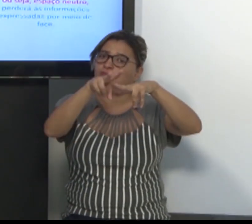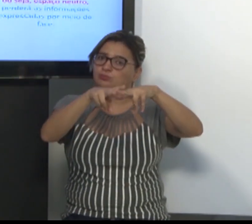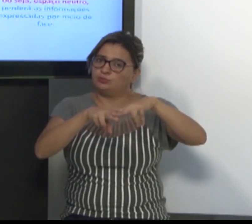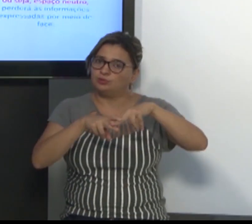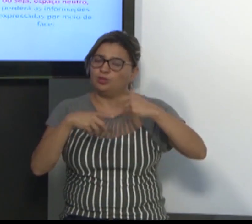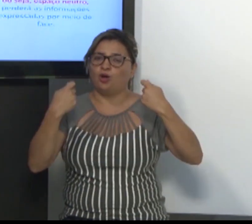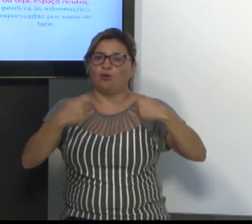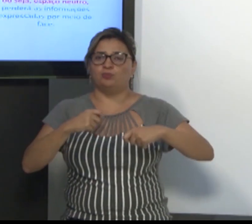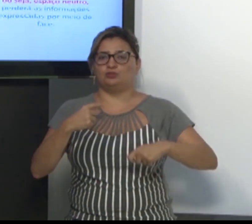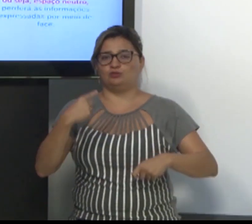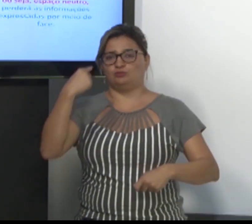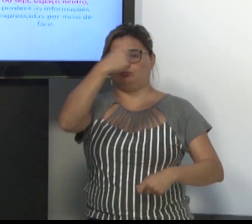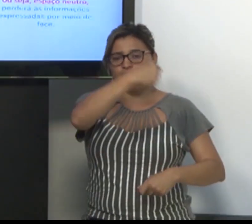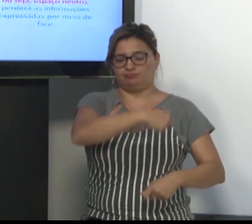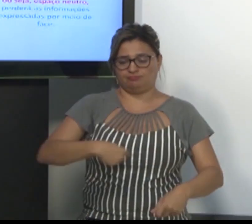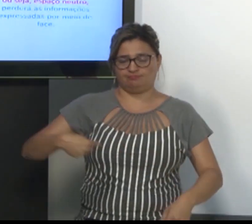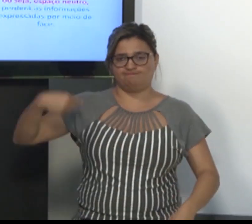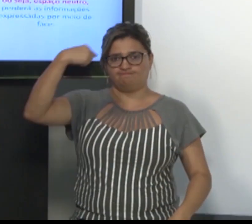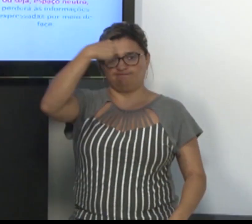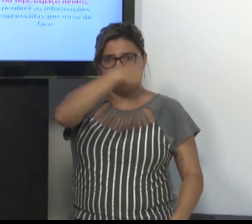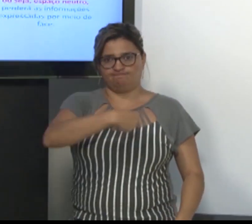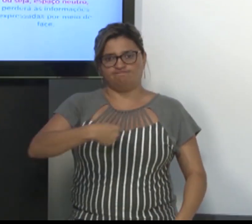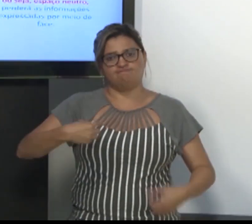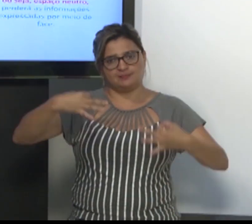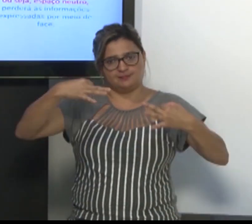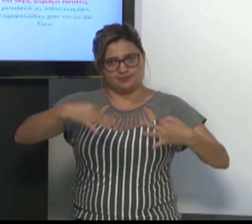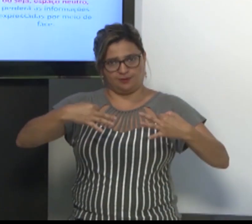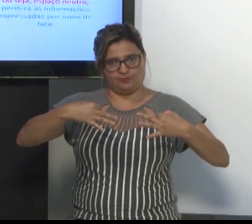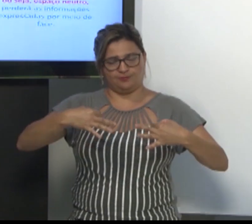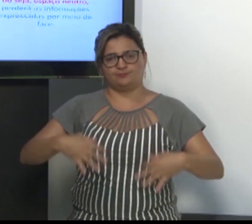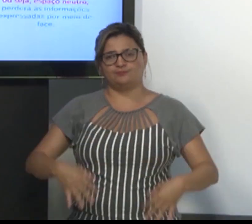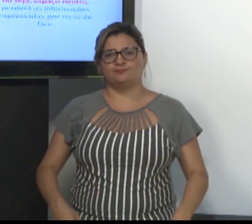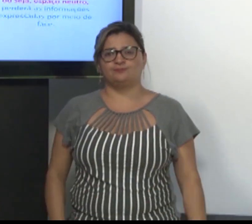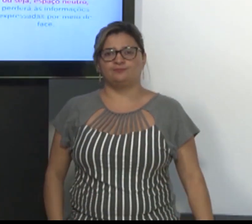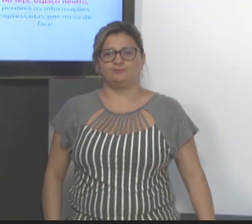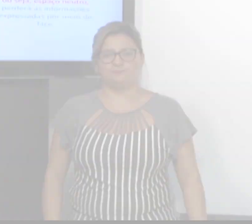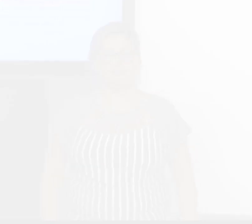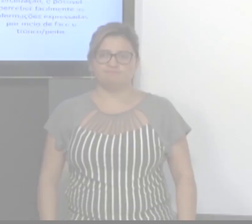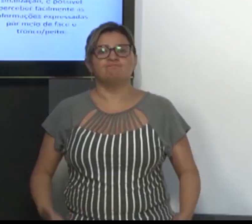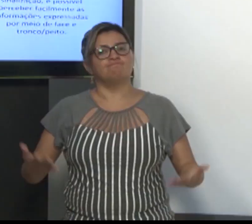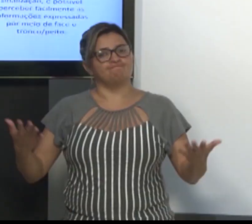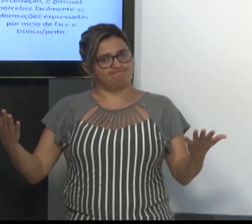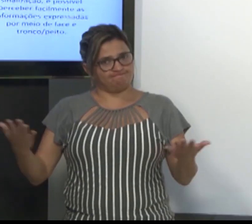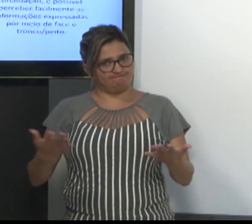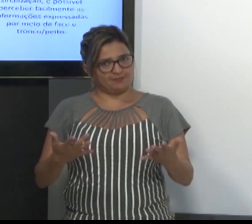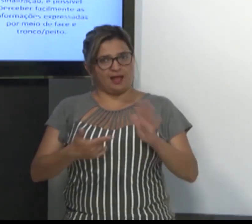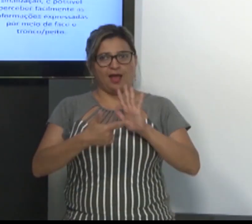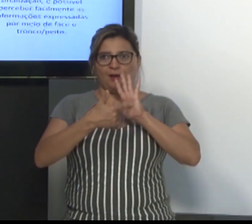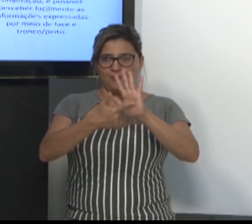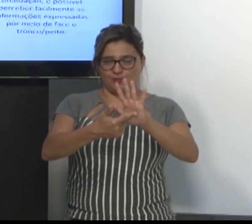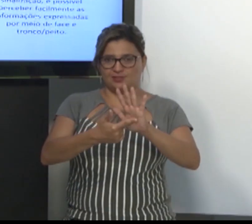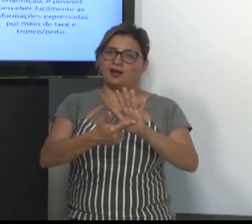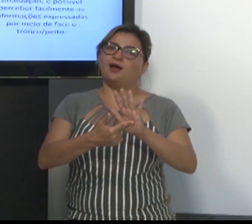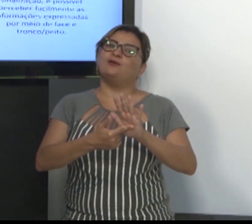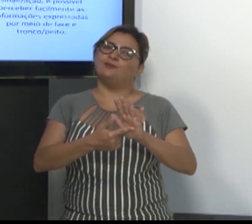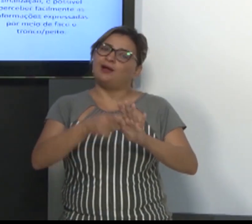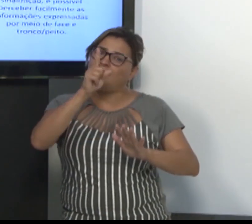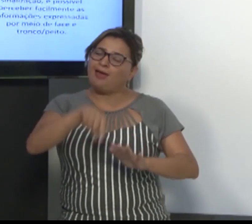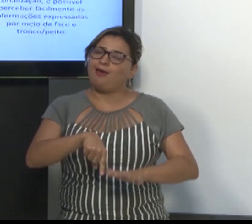são necessárias. Por este motivo, nós precisamos ter essa visão ampla. Neste